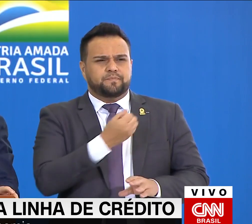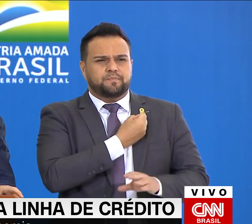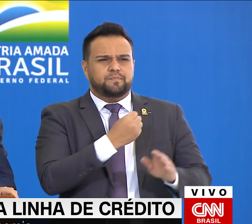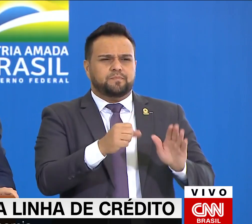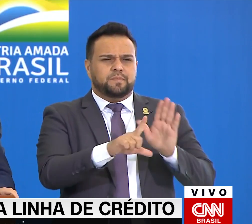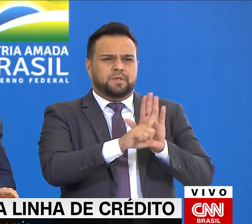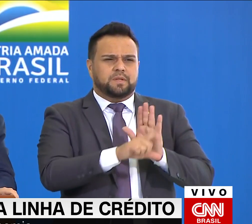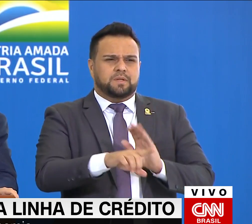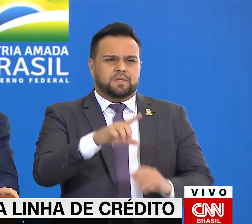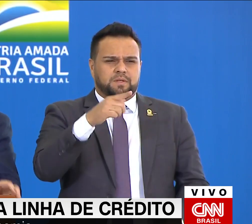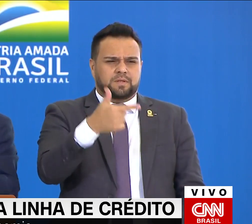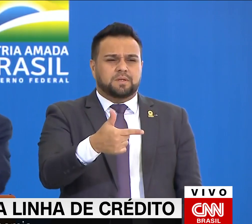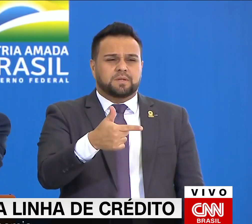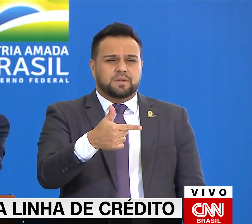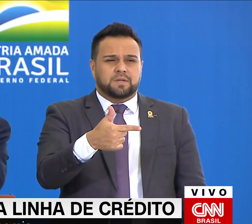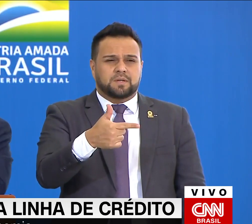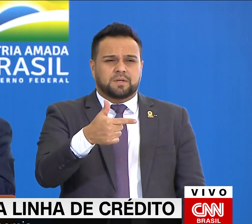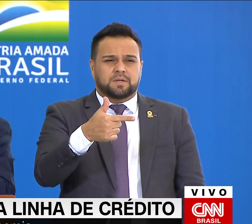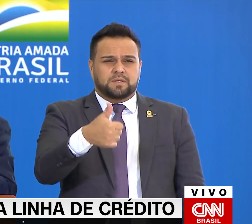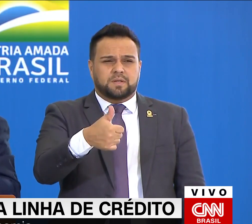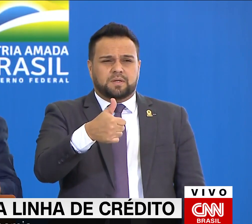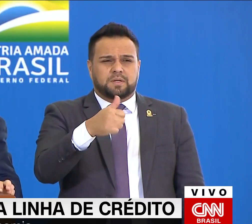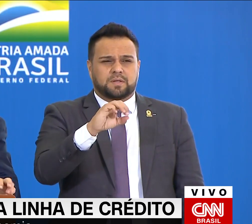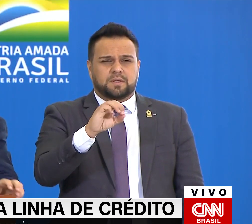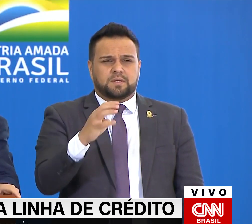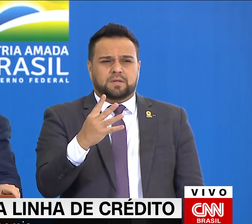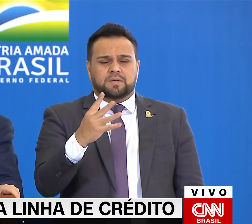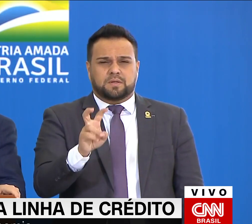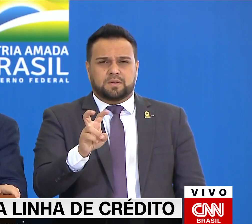invisíveis. E essa mão foi negada.